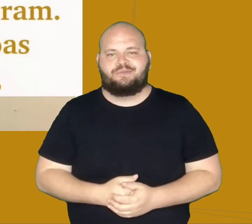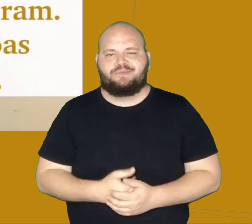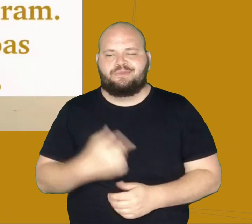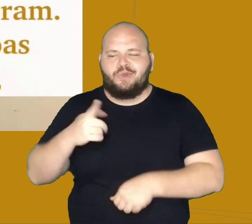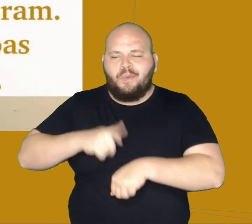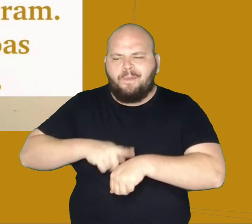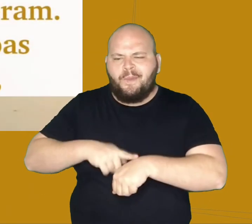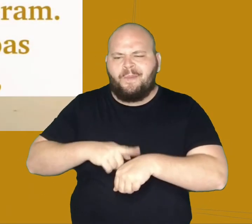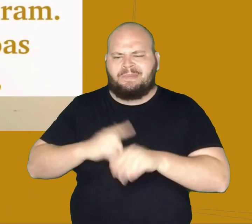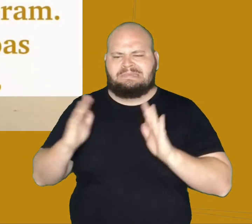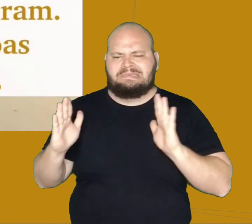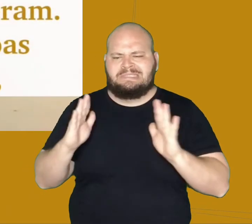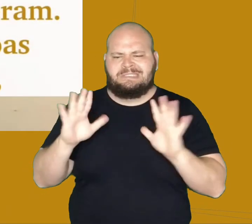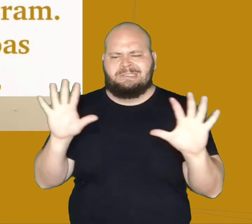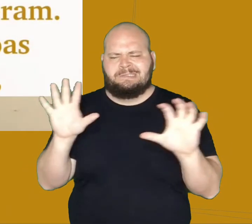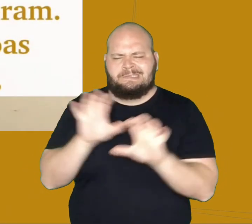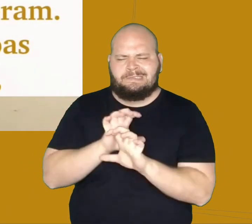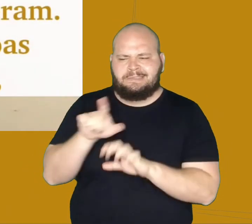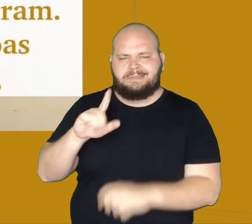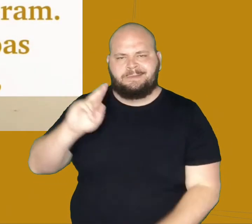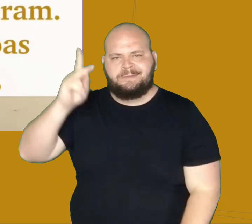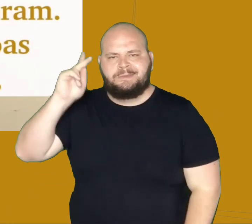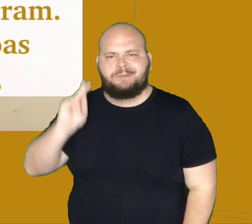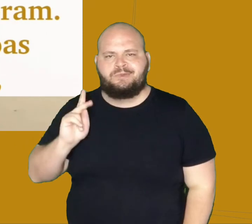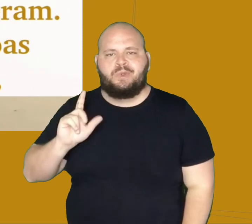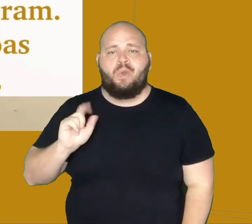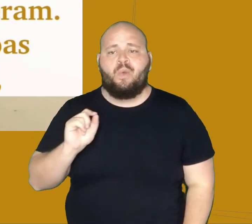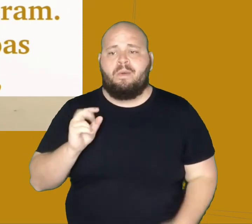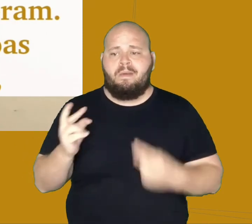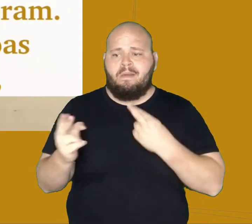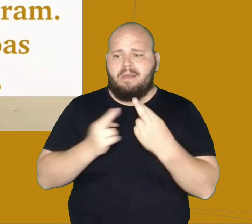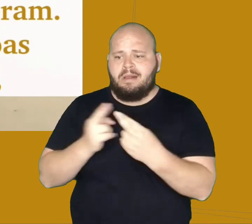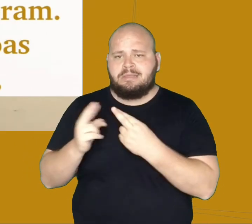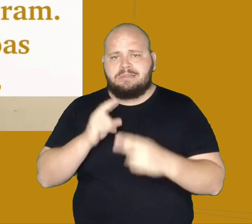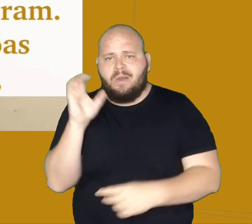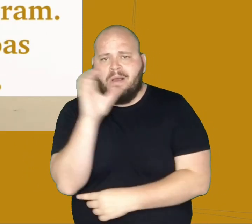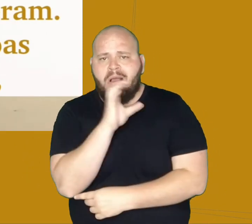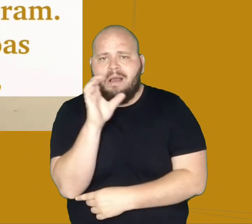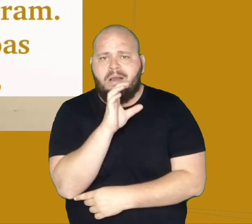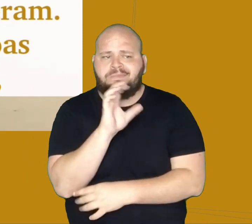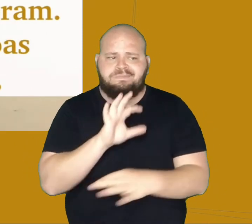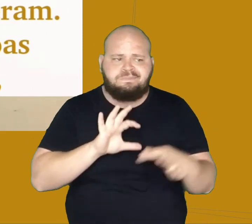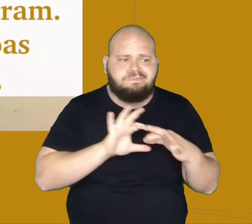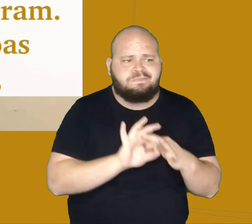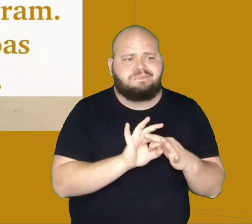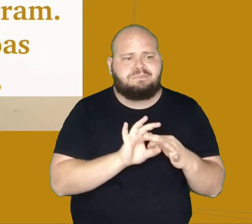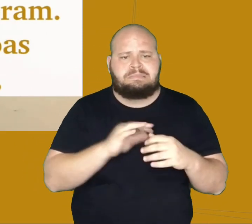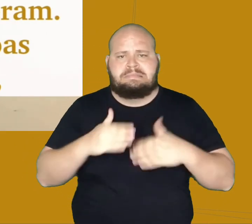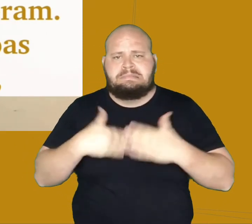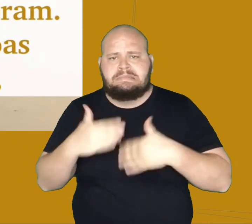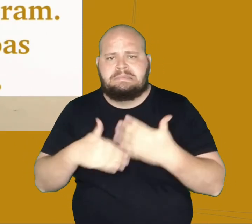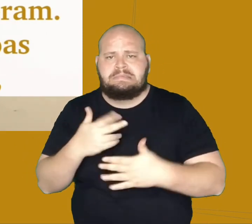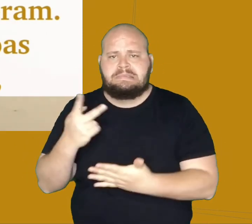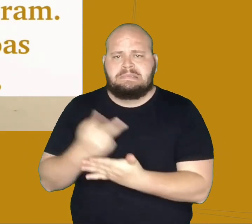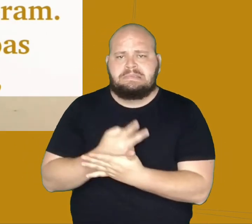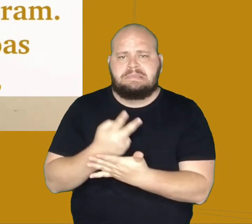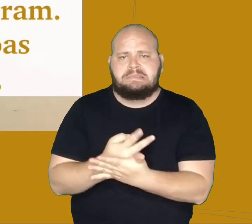abescuros desta curiosa história é a pressa com que as relações se travaram e os acontecimentos se sucederam. Por